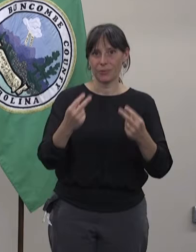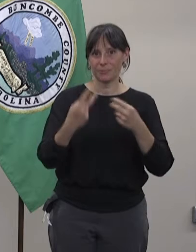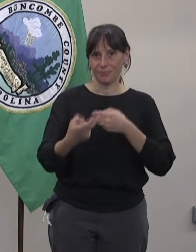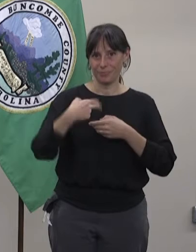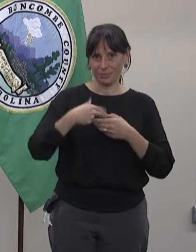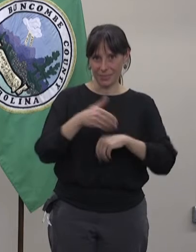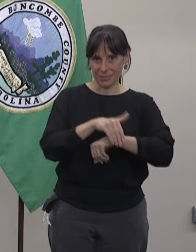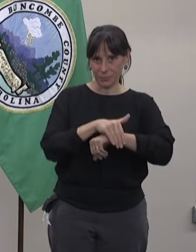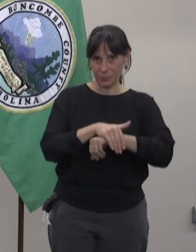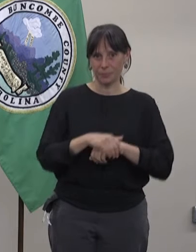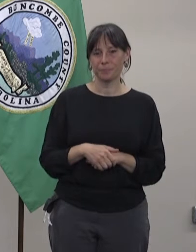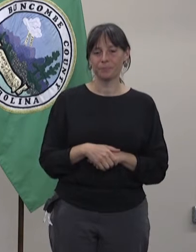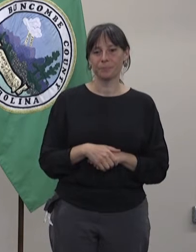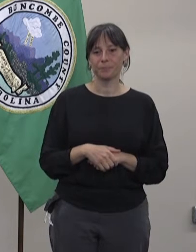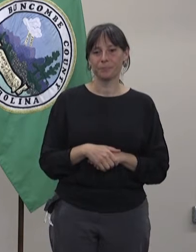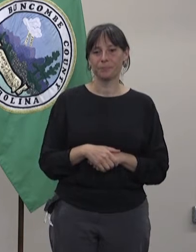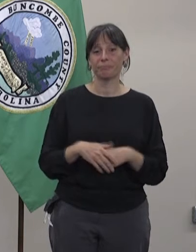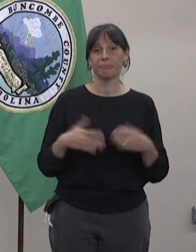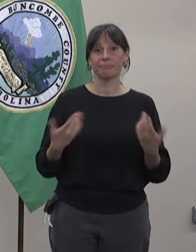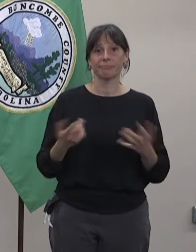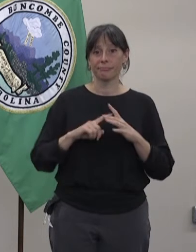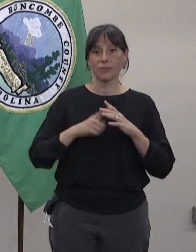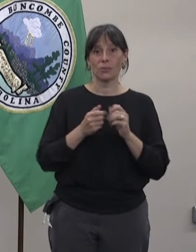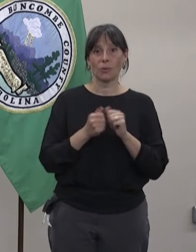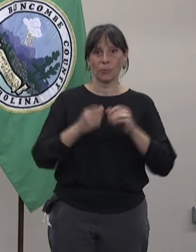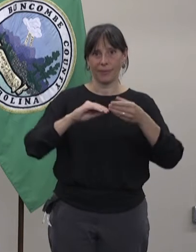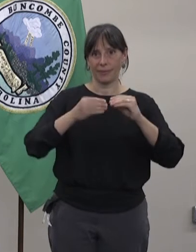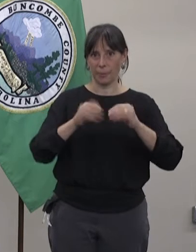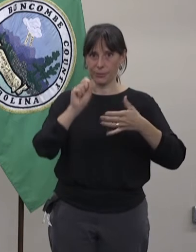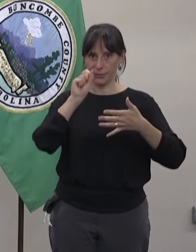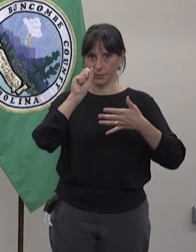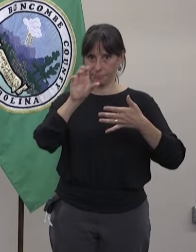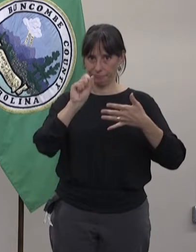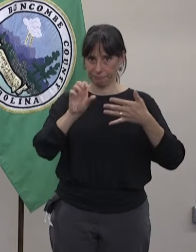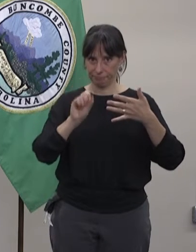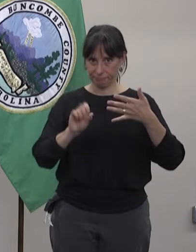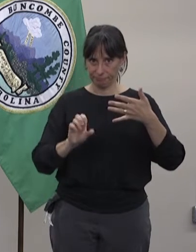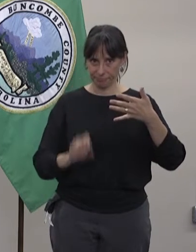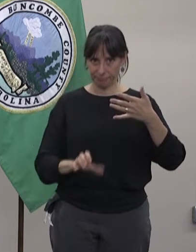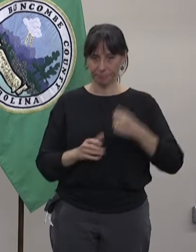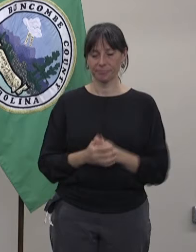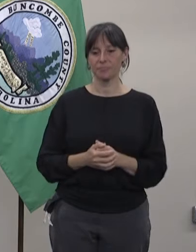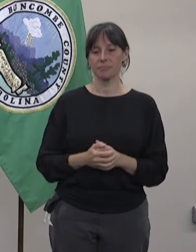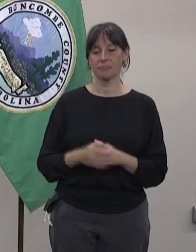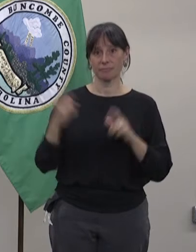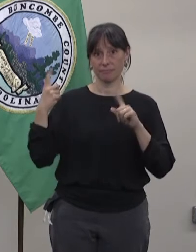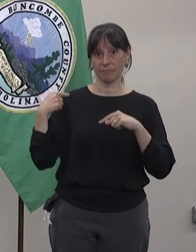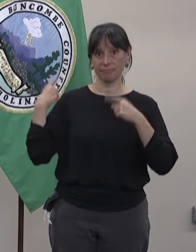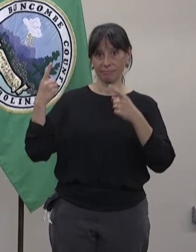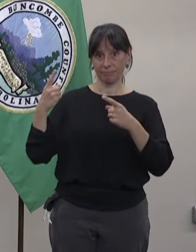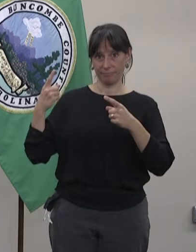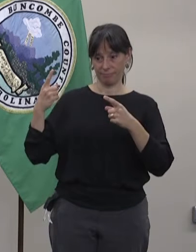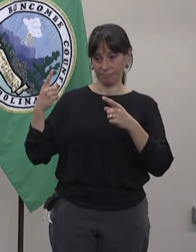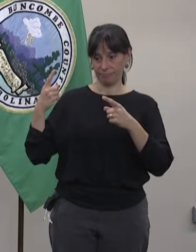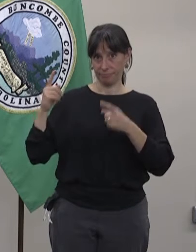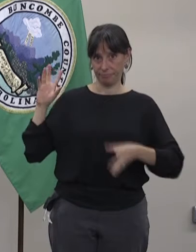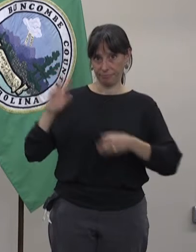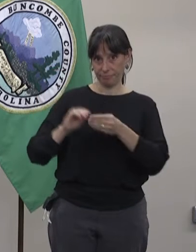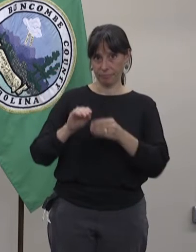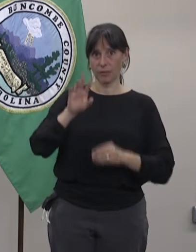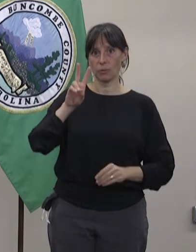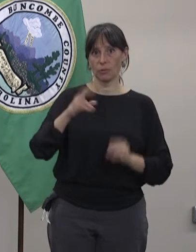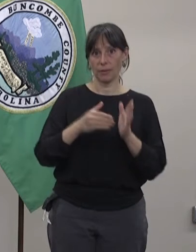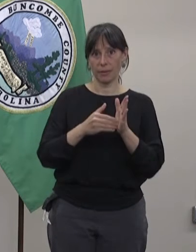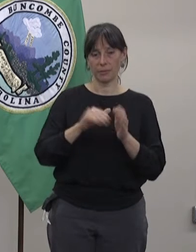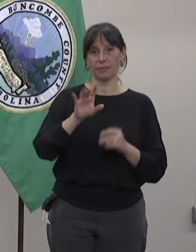Gracias por estar aquí esta tarde. Vamos a empezar como lo hacemos normalmente, con nuestra actualización de los números locales que tenemos.